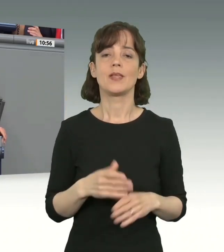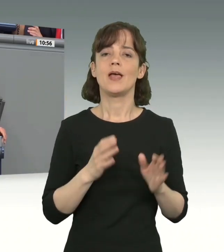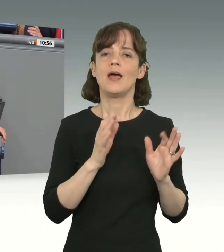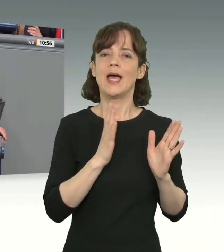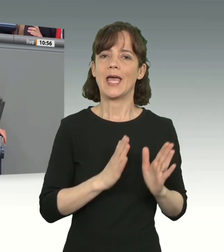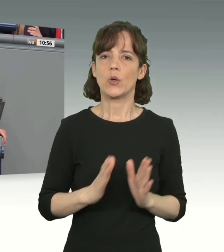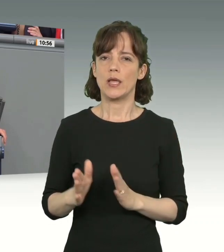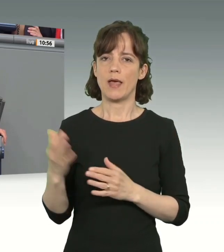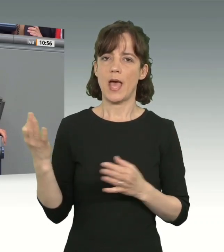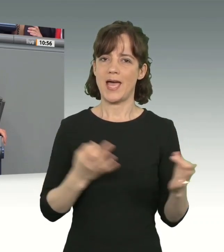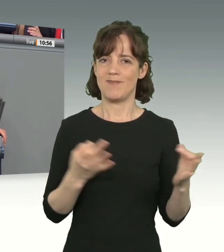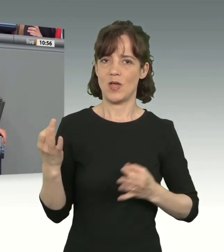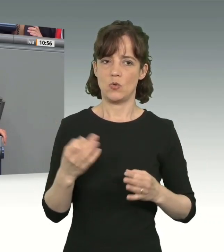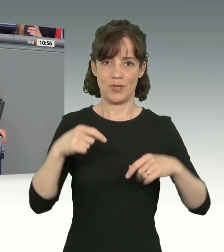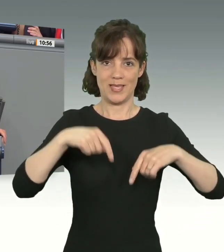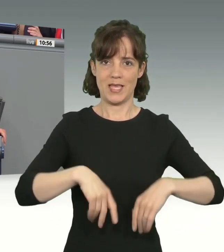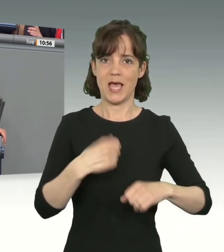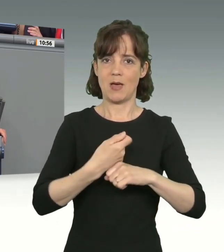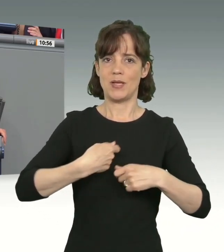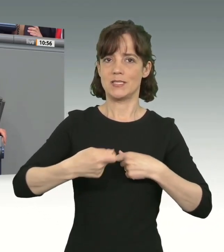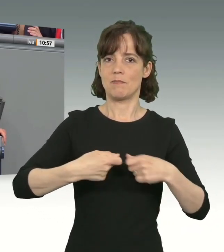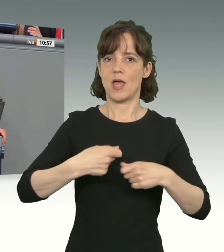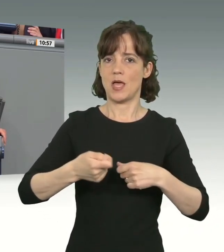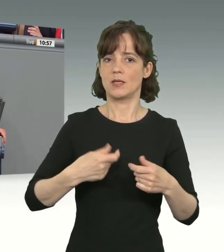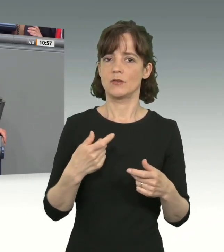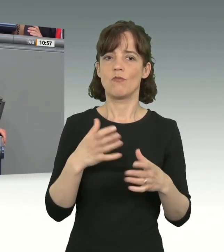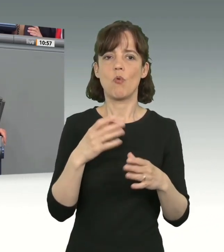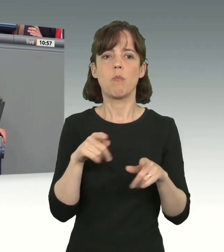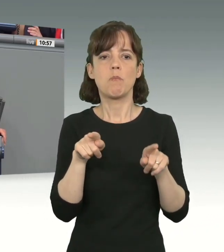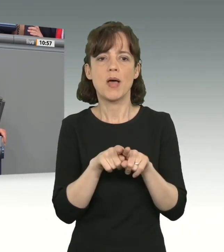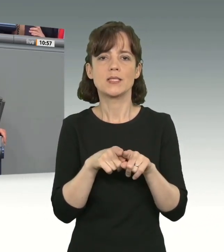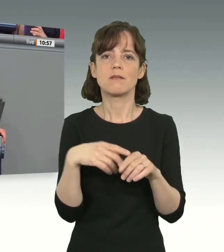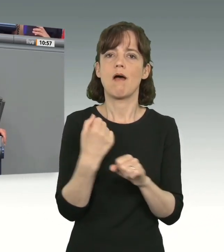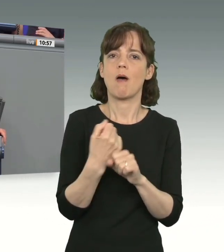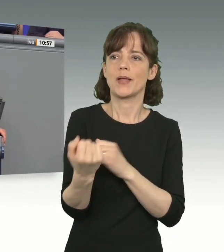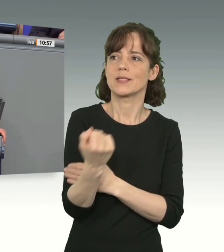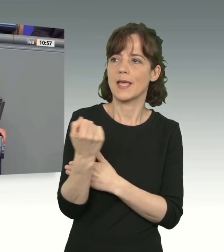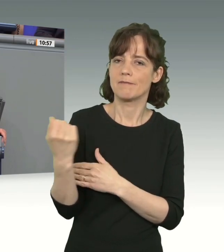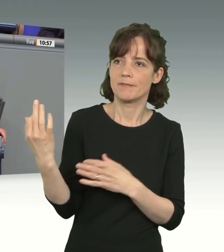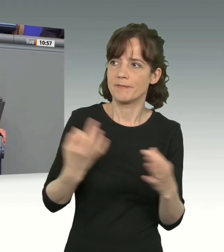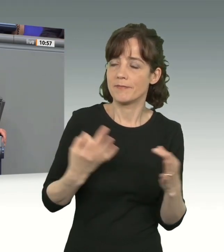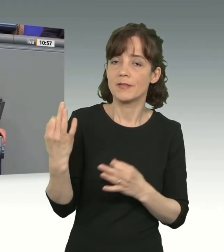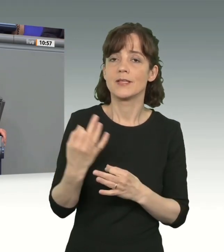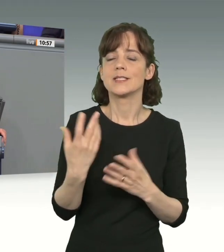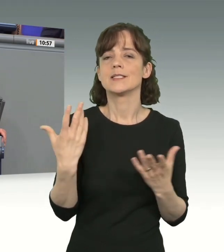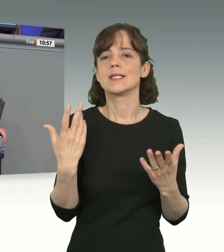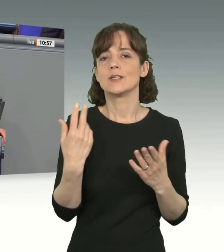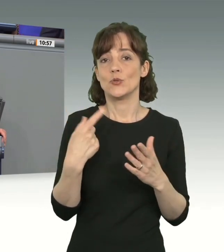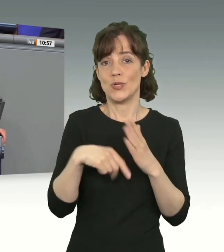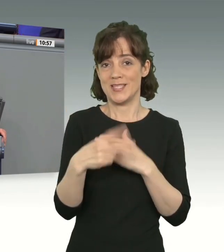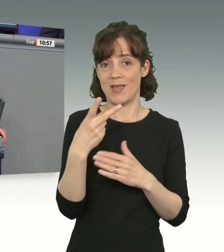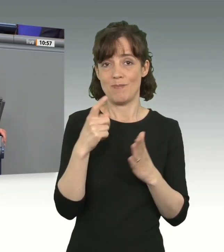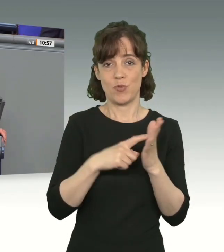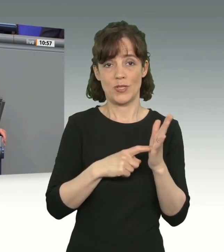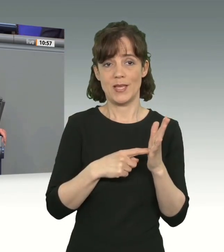Einwanderung auf unseren Arbeitsmarkt von dafür geeigneten Arbeitskräften scheitert an zwei Dingen. Im